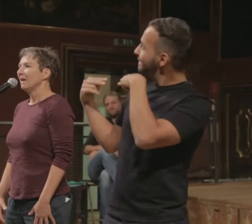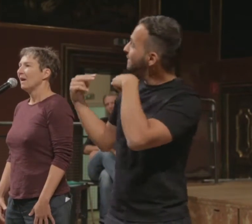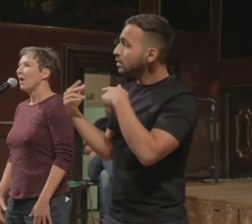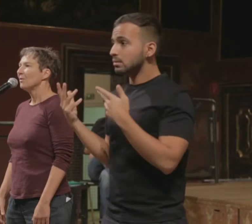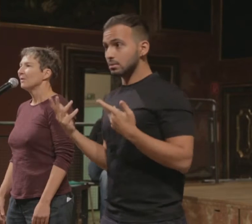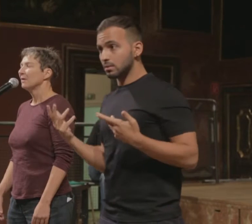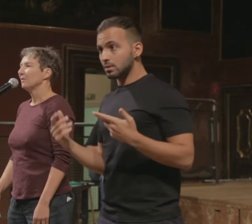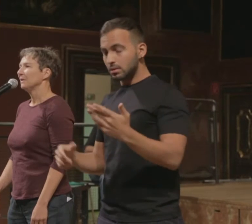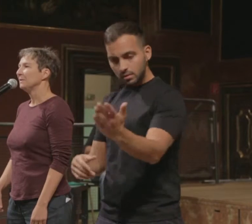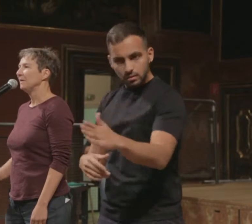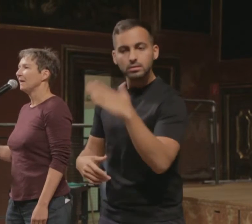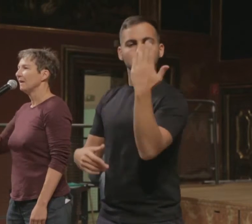Hauch auf den Spiegel,